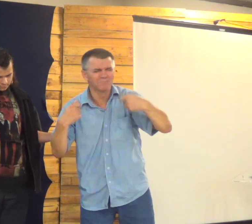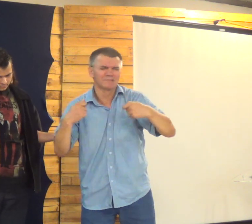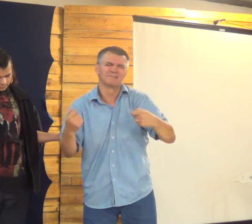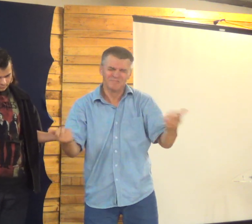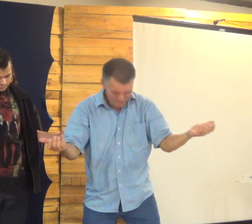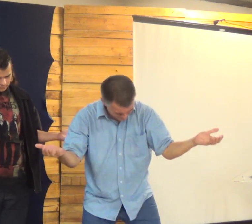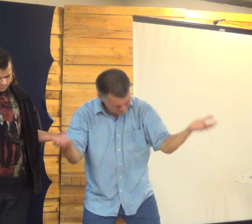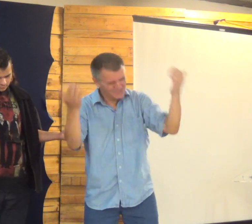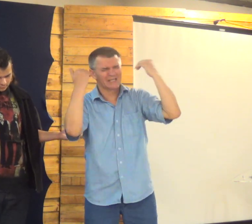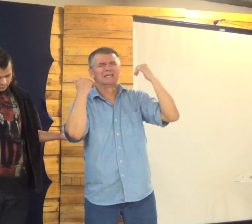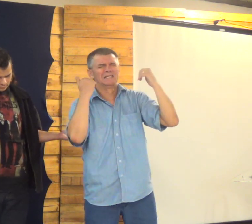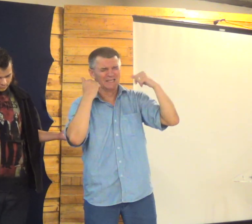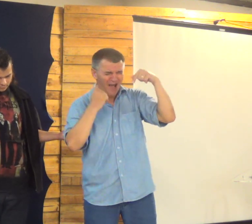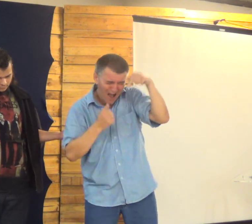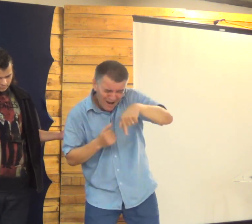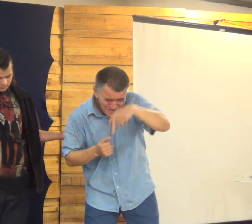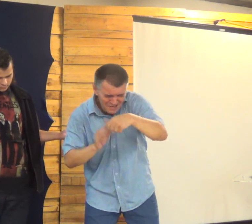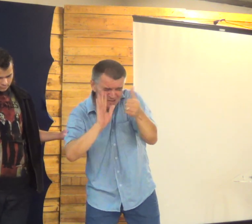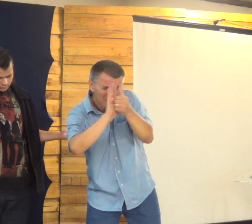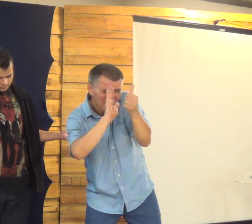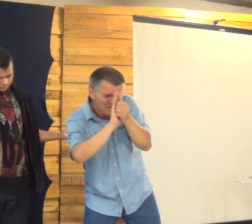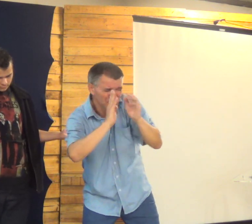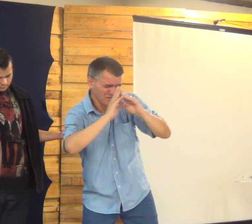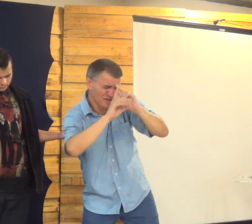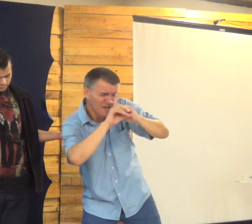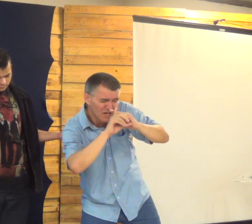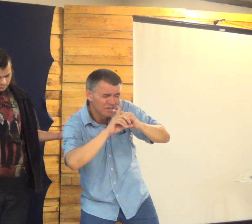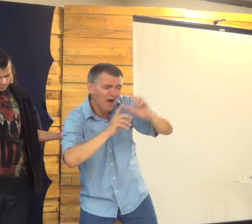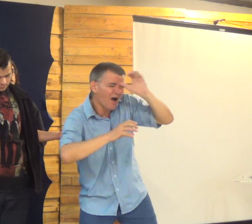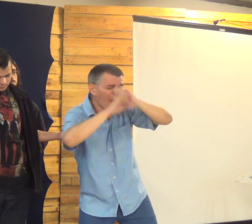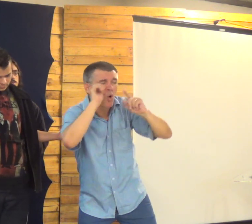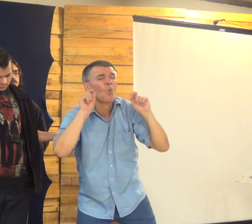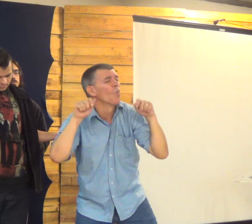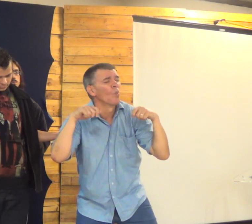nada Que nós possamos nos levantar E fazer uma coisa diferente, Pai